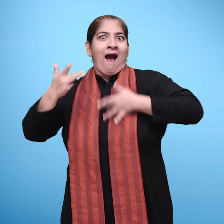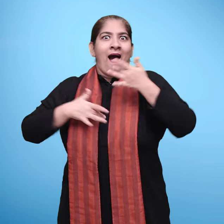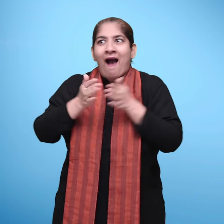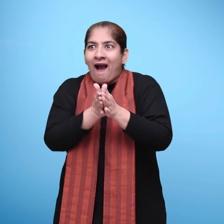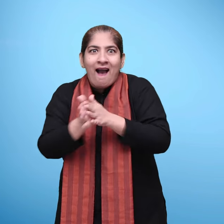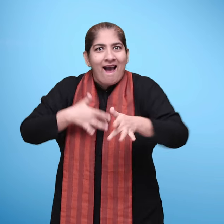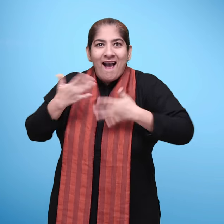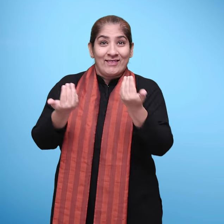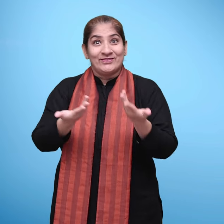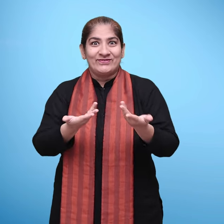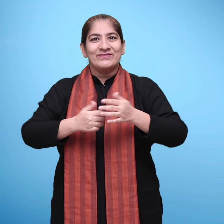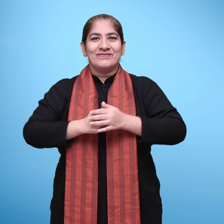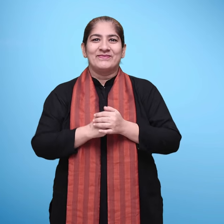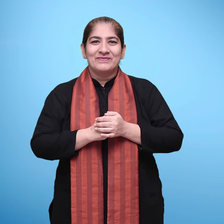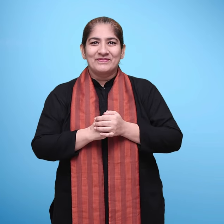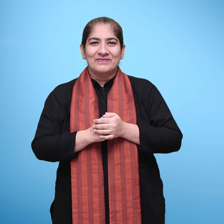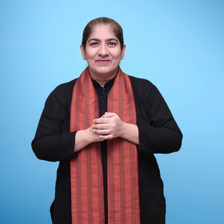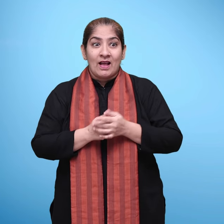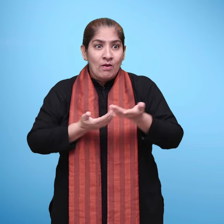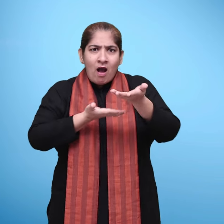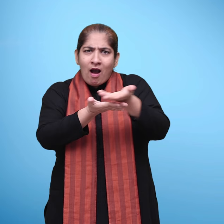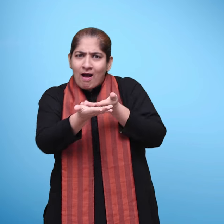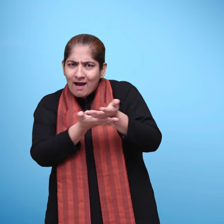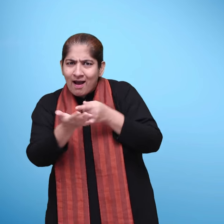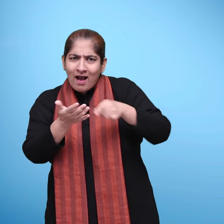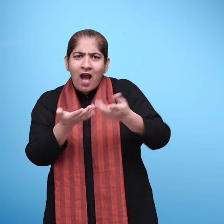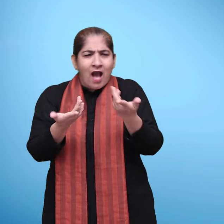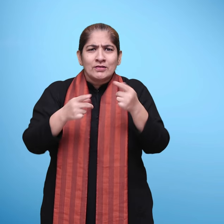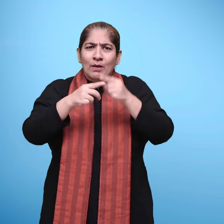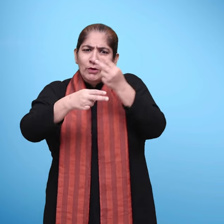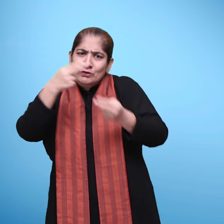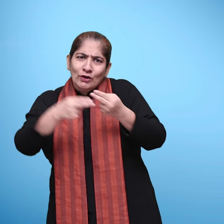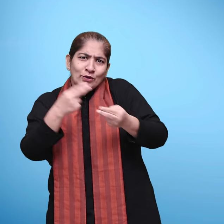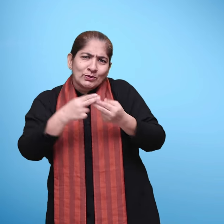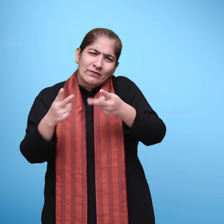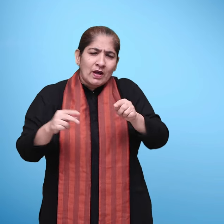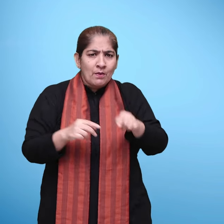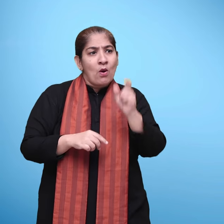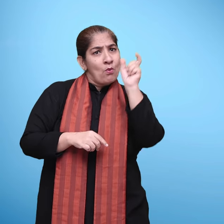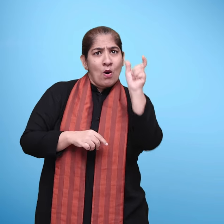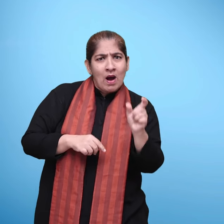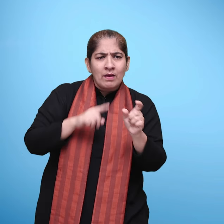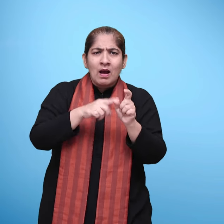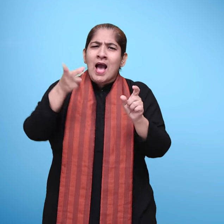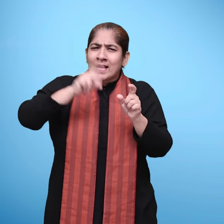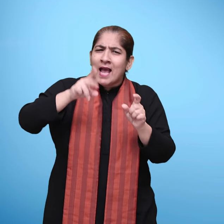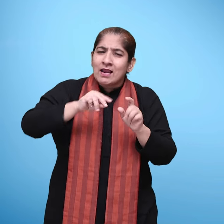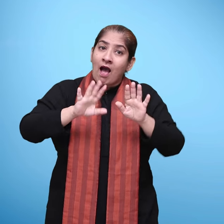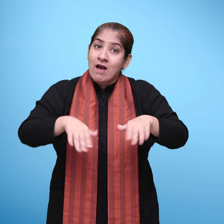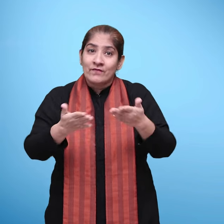अपनी भाशा में, कक्षा या घर में सुना सकते हैं बाचीत के दौरान जो शब्द कहानी में और बाचीत